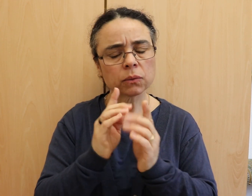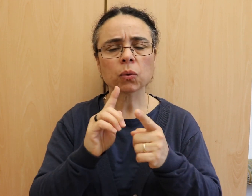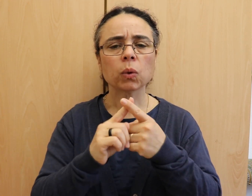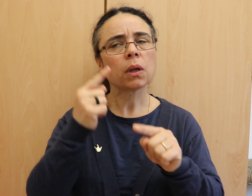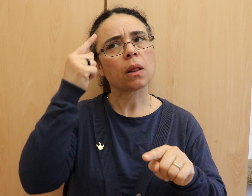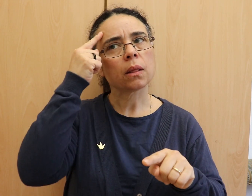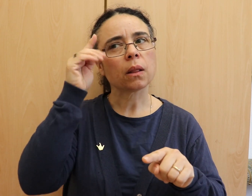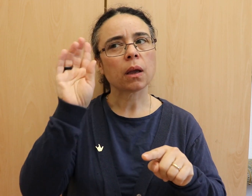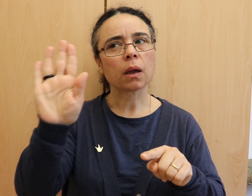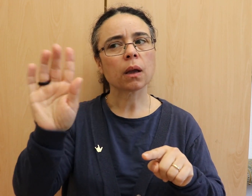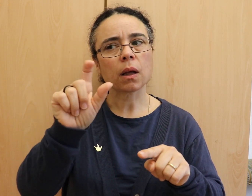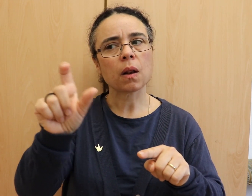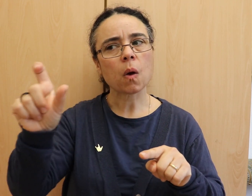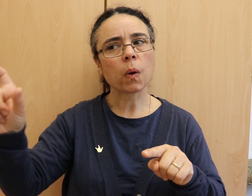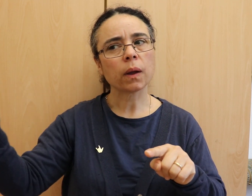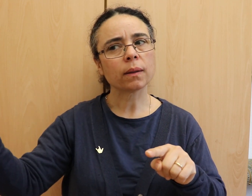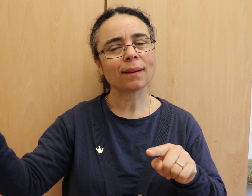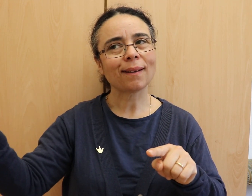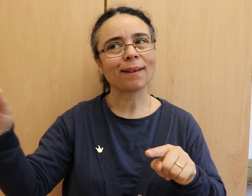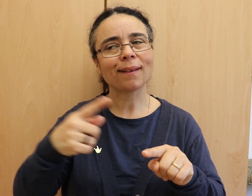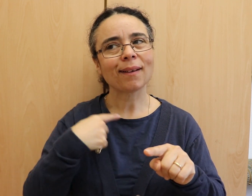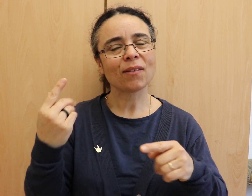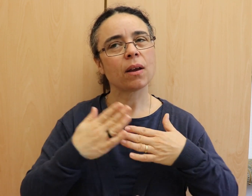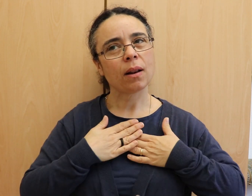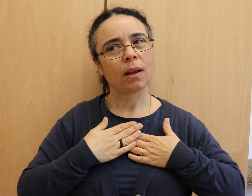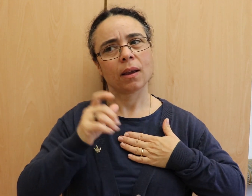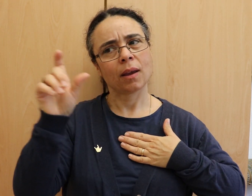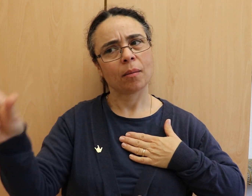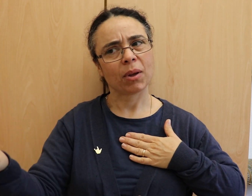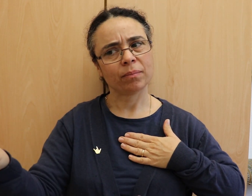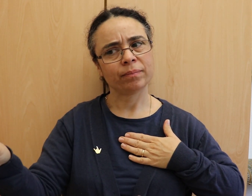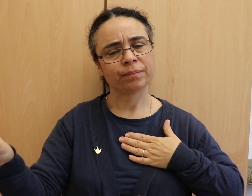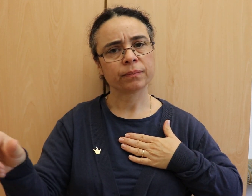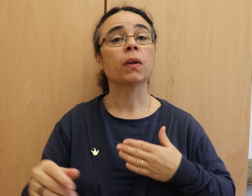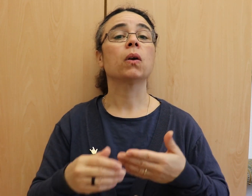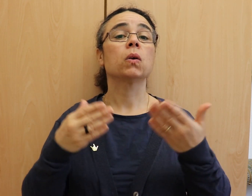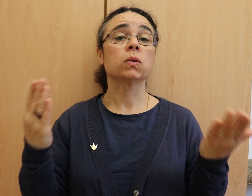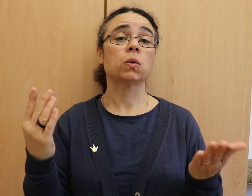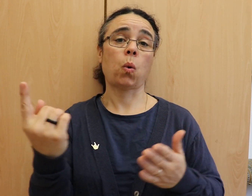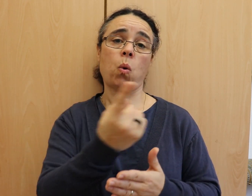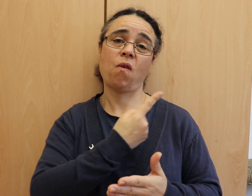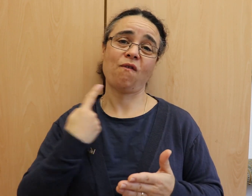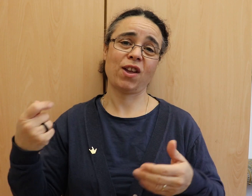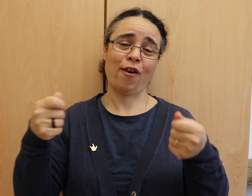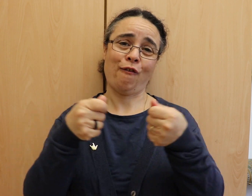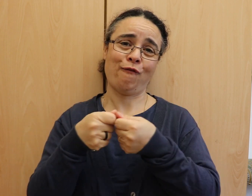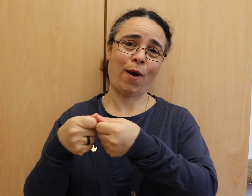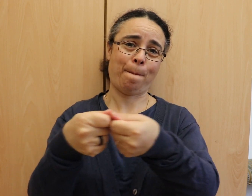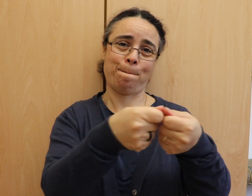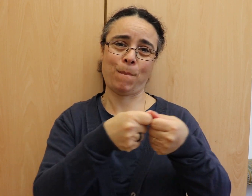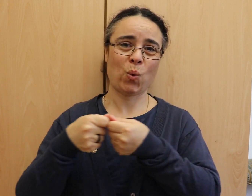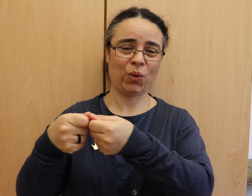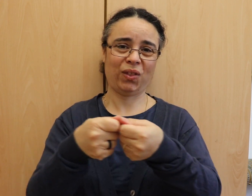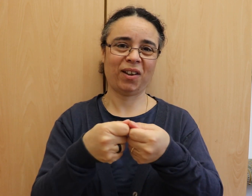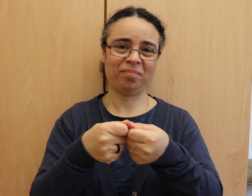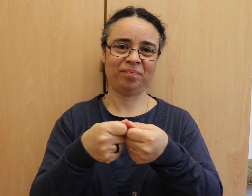unser Gebiet. Bleiben wir so einander verbunden, so wünsche ich Ihnen gesunde,